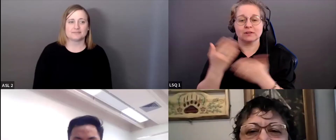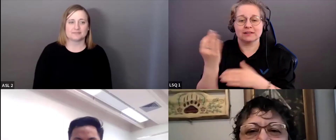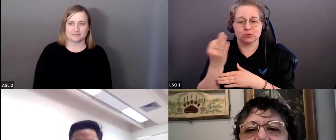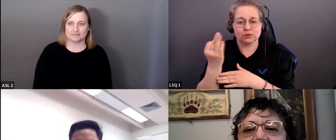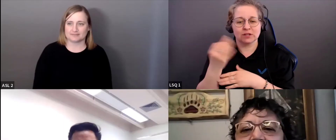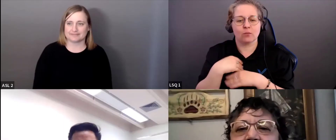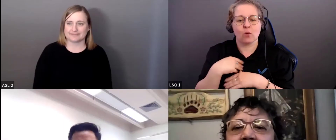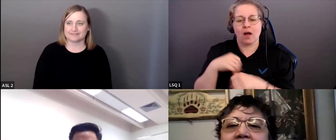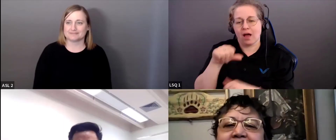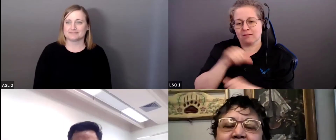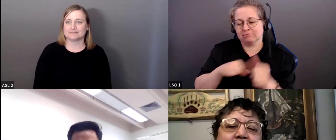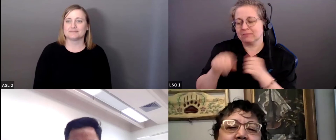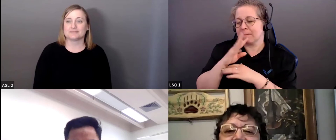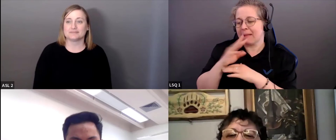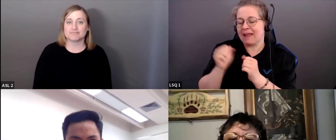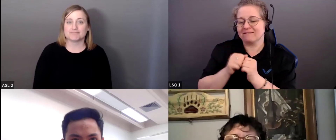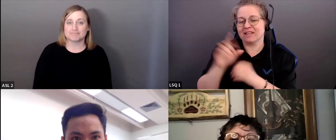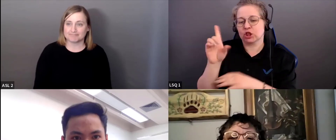parole à Denise.